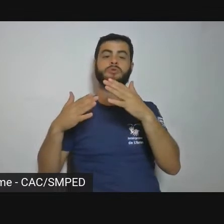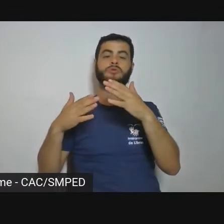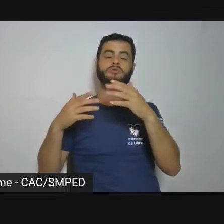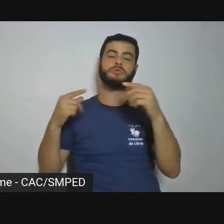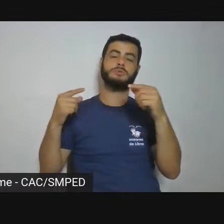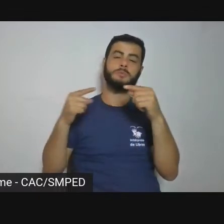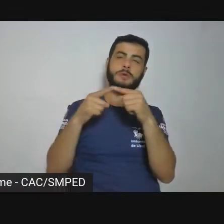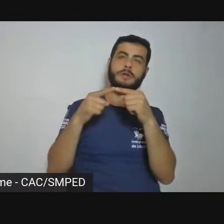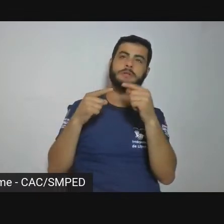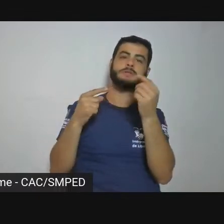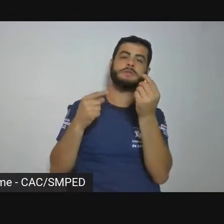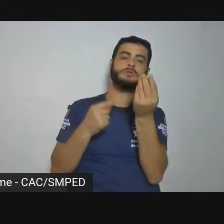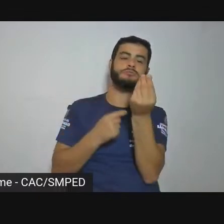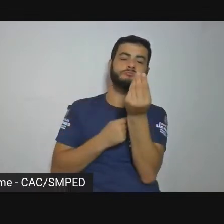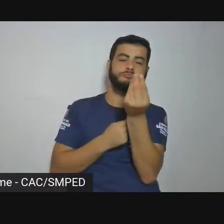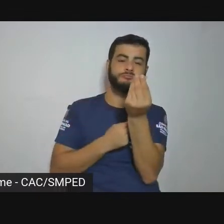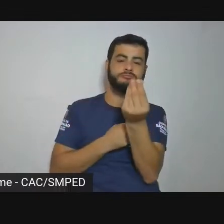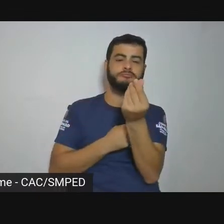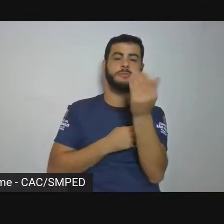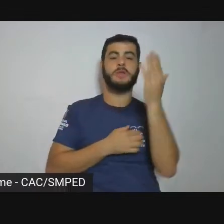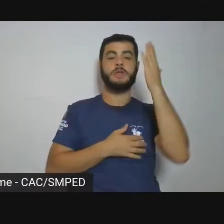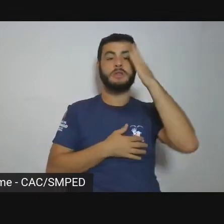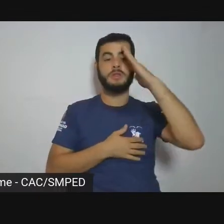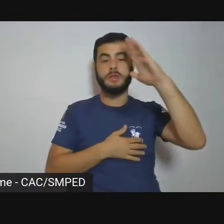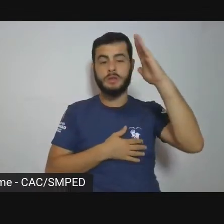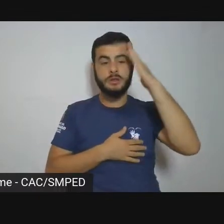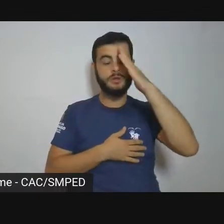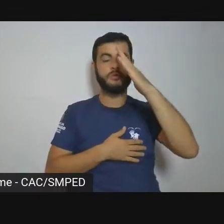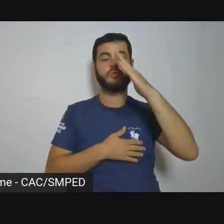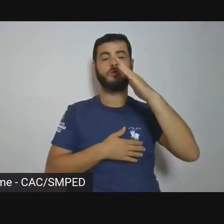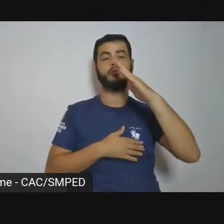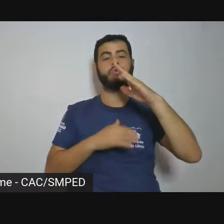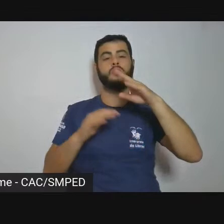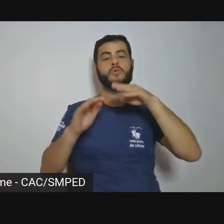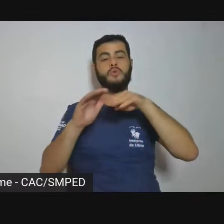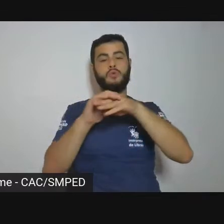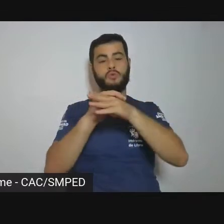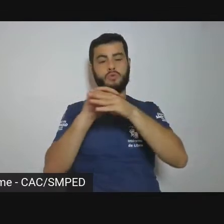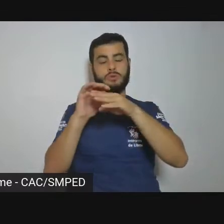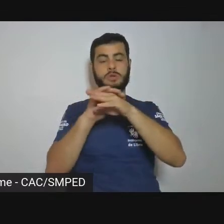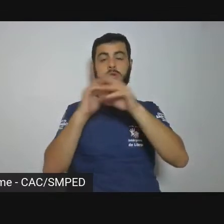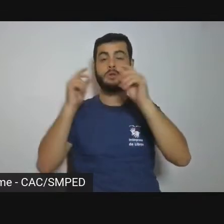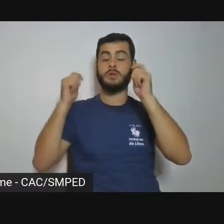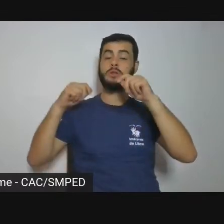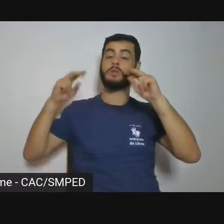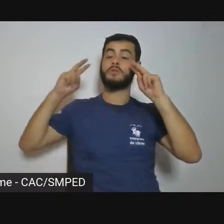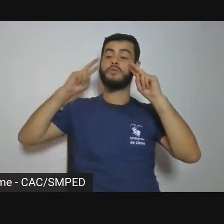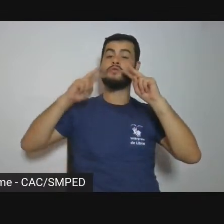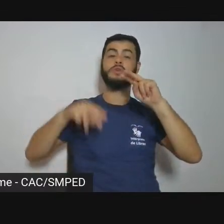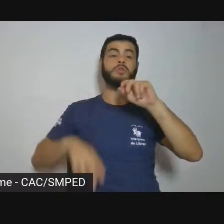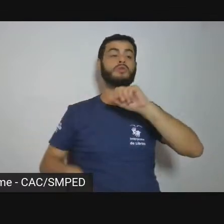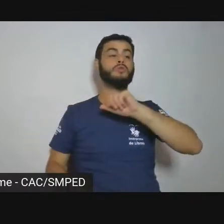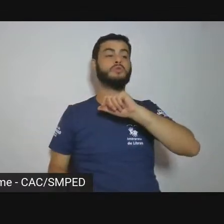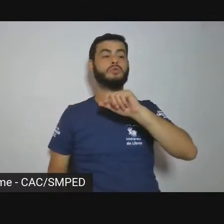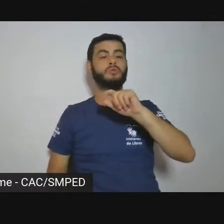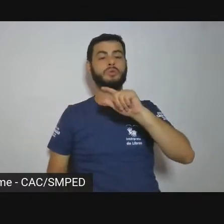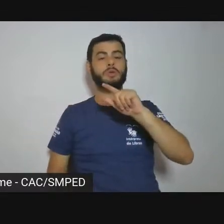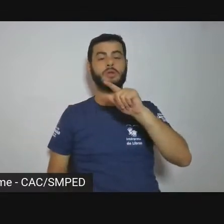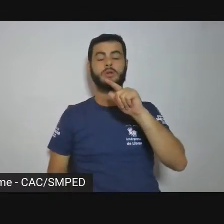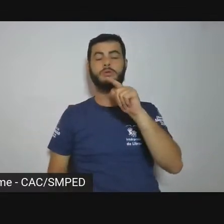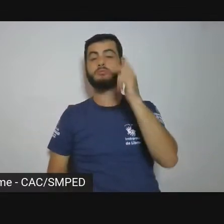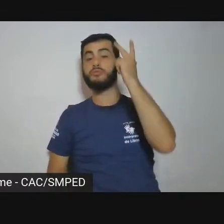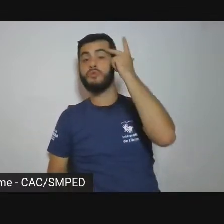das imagens um pouco do sublime, que é de uma concepção de beleza convencional.